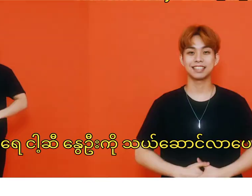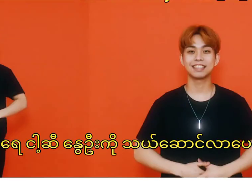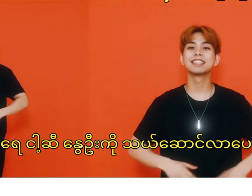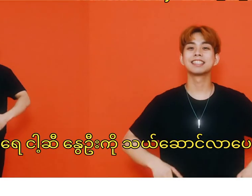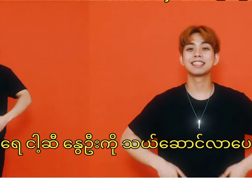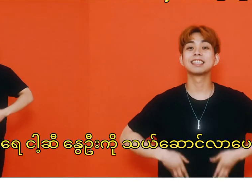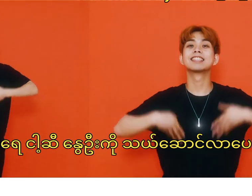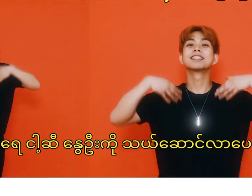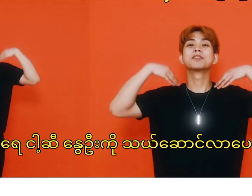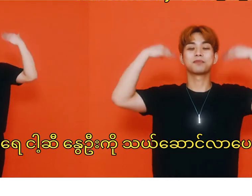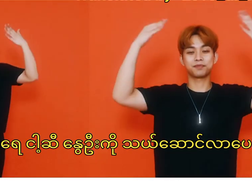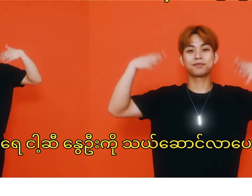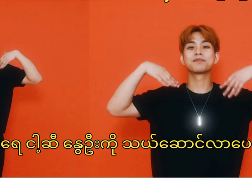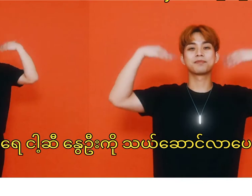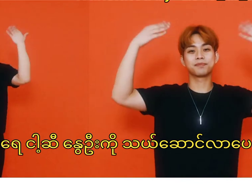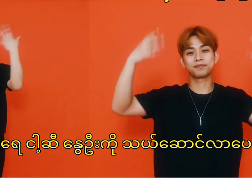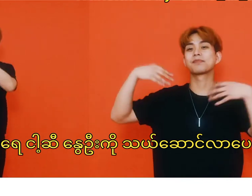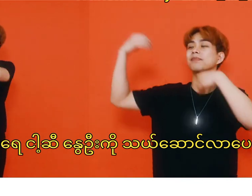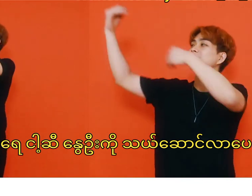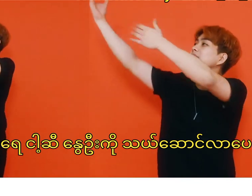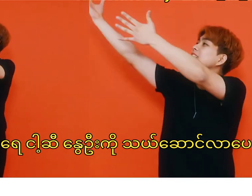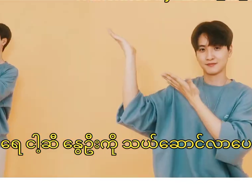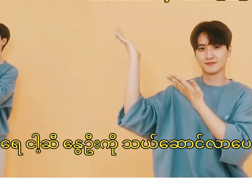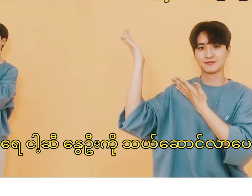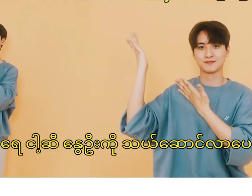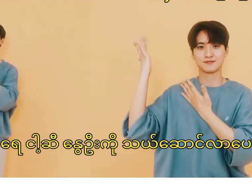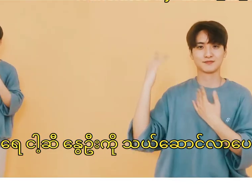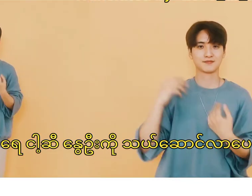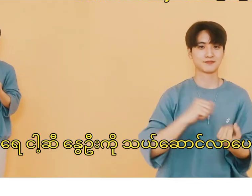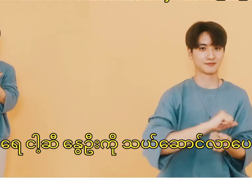바람아 내게 봄을 데려와줘